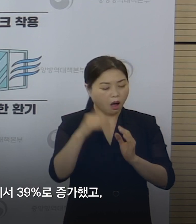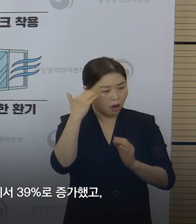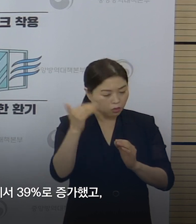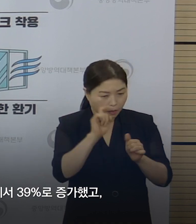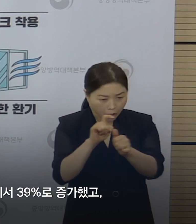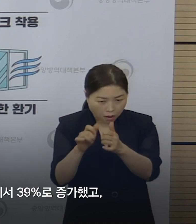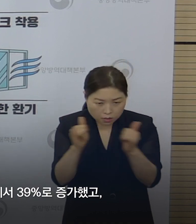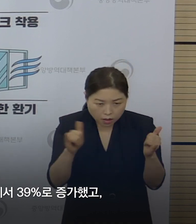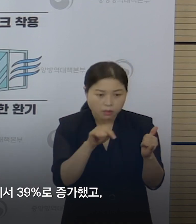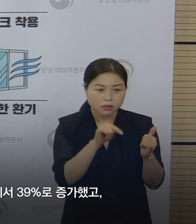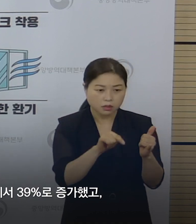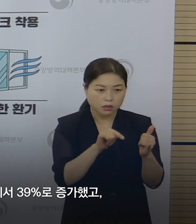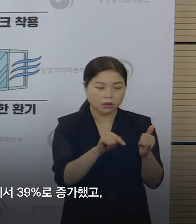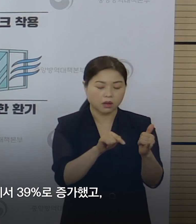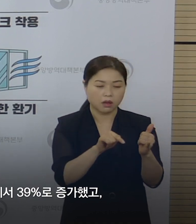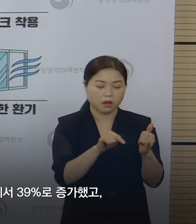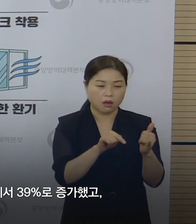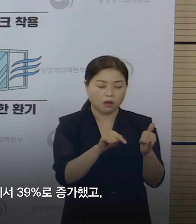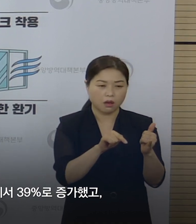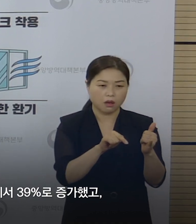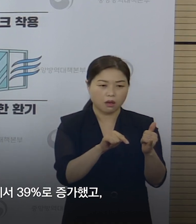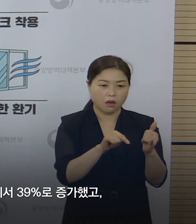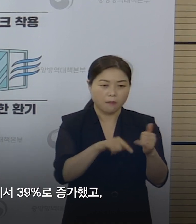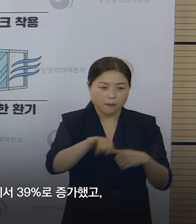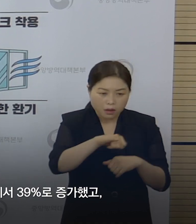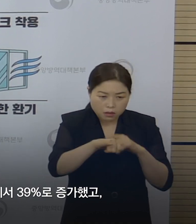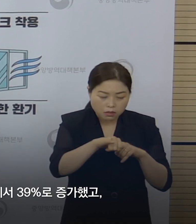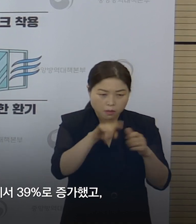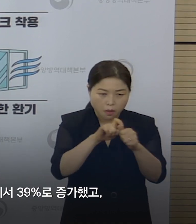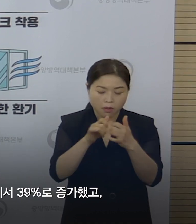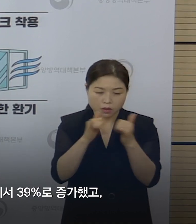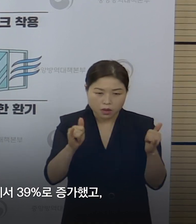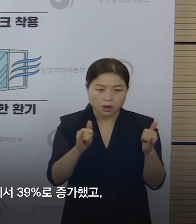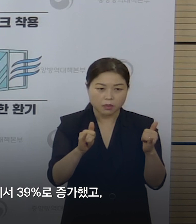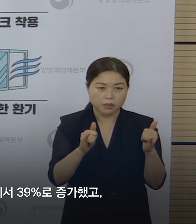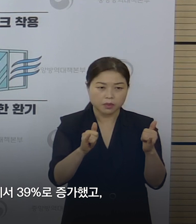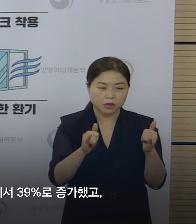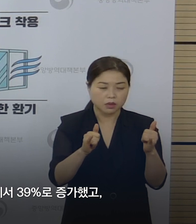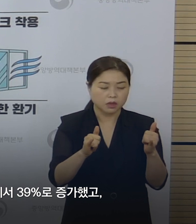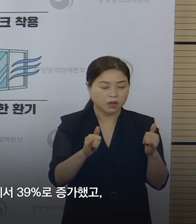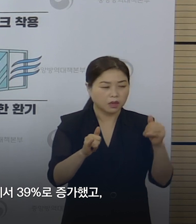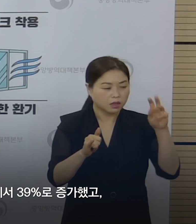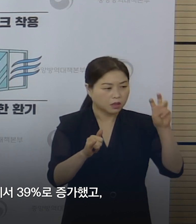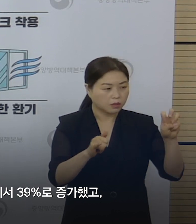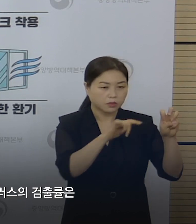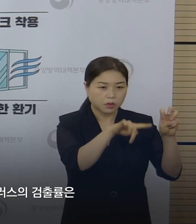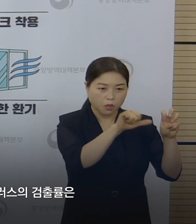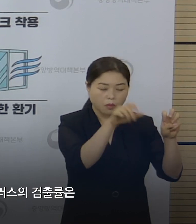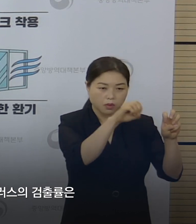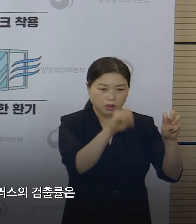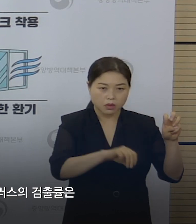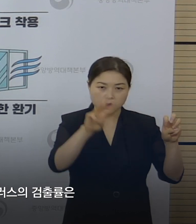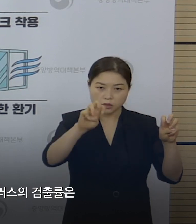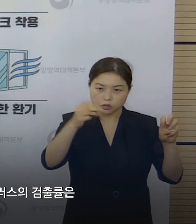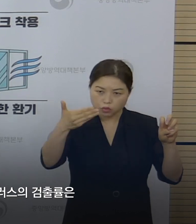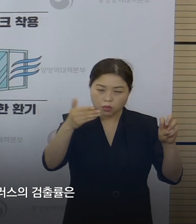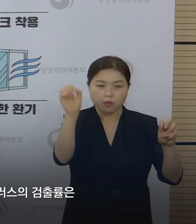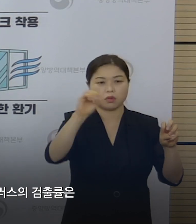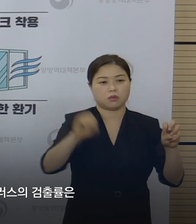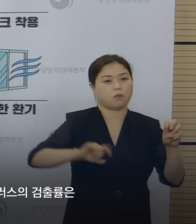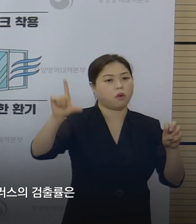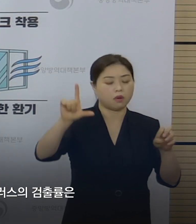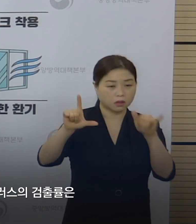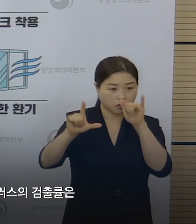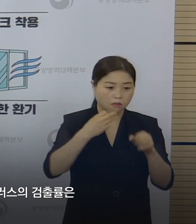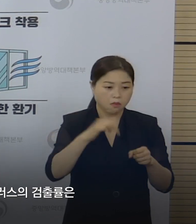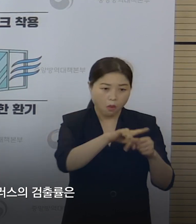변이 바이러스의 검출률은 30.5%에서 39%로 증가하였고 특히 수도권에서의